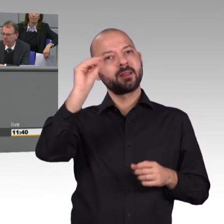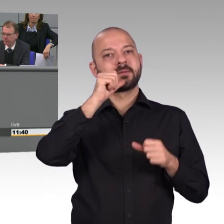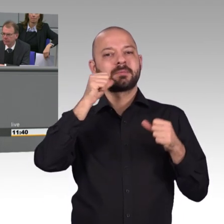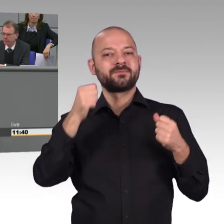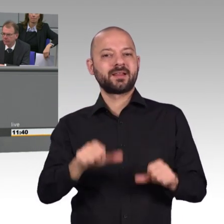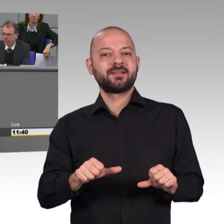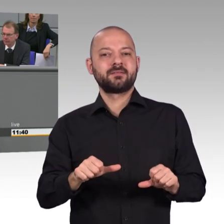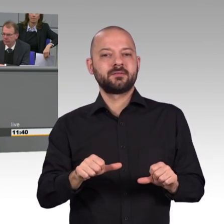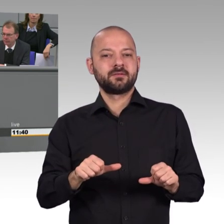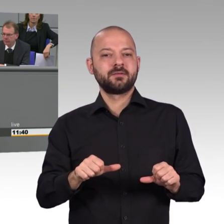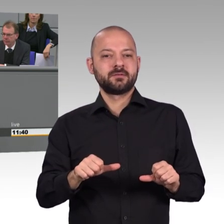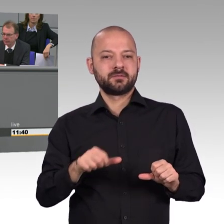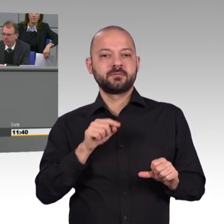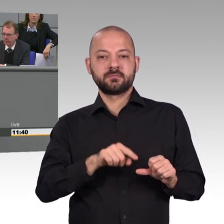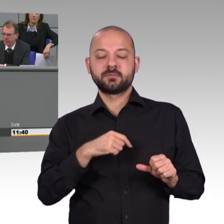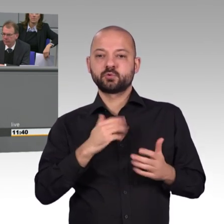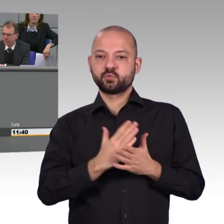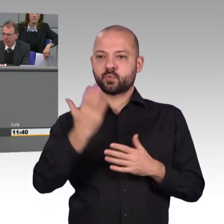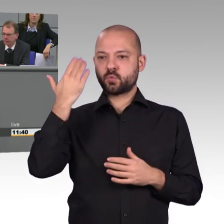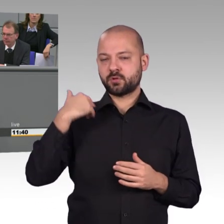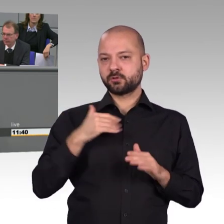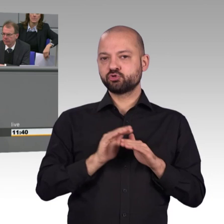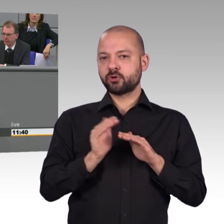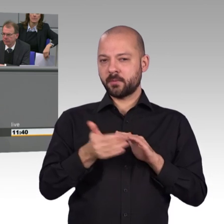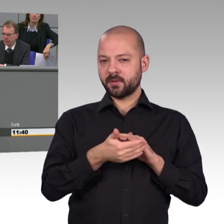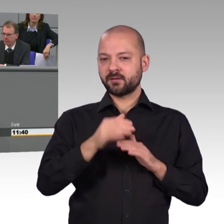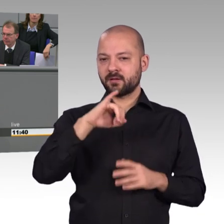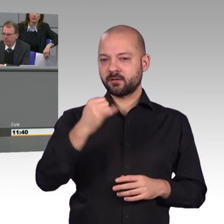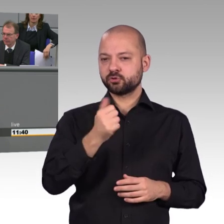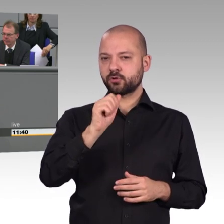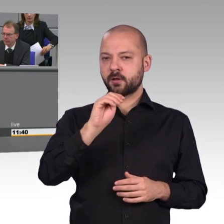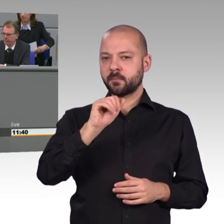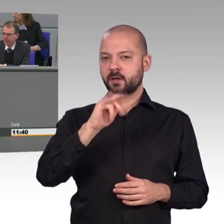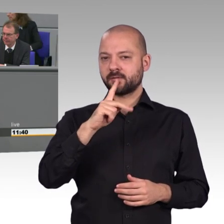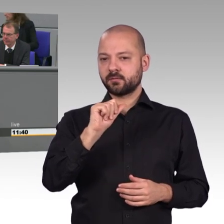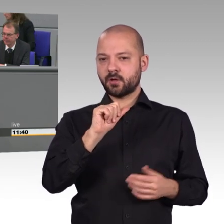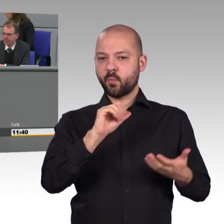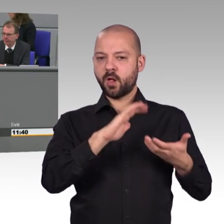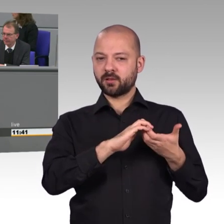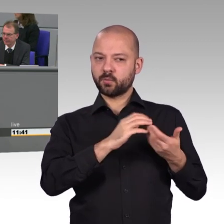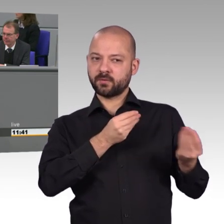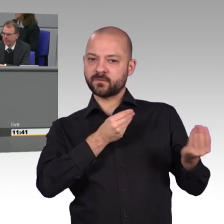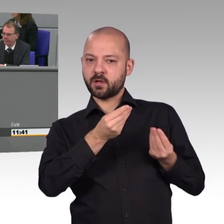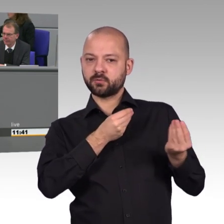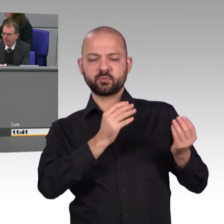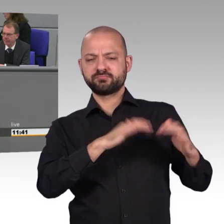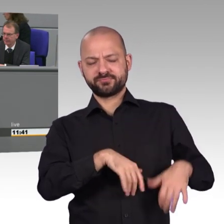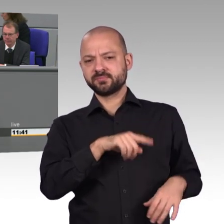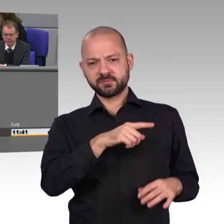Thema der Verschlüsselung und Kryptographie, meine Damen und Herren. Statt den hochkriminellen Schwarzmarkt für Sicherheitslücken mit